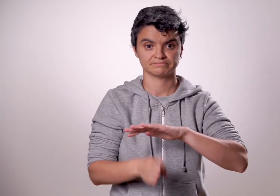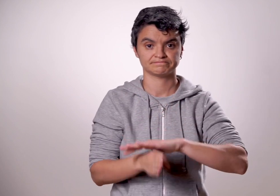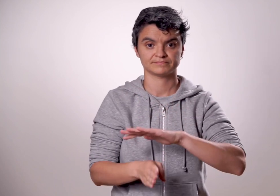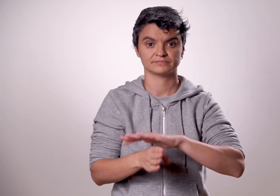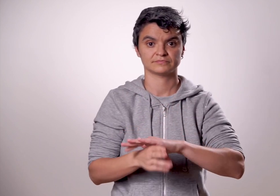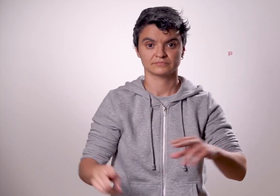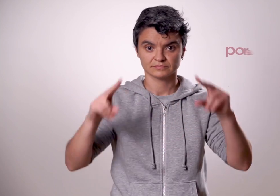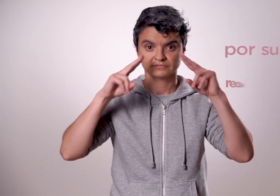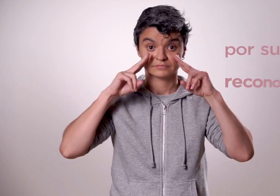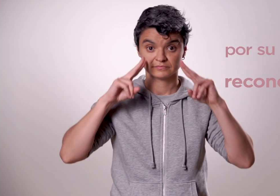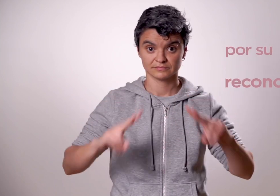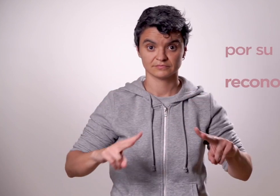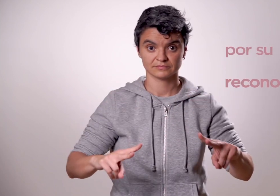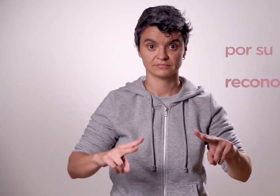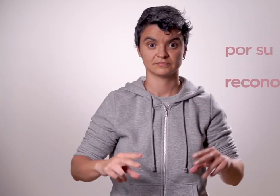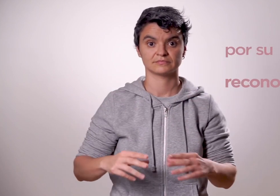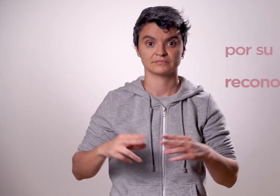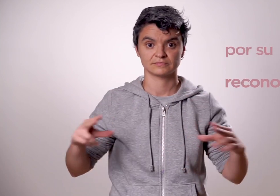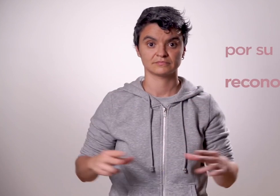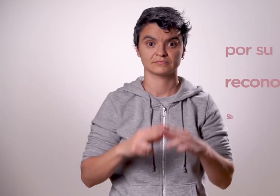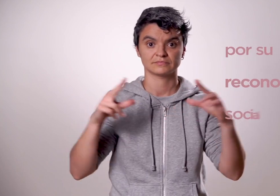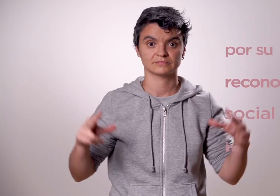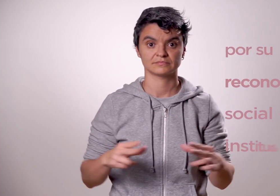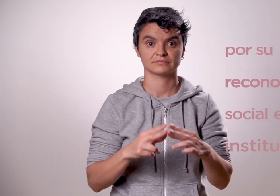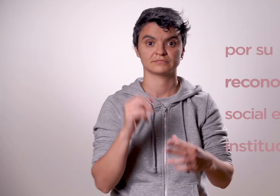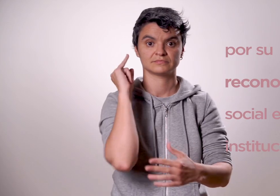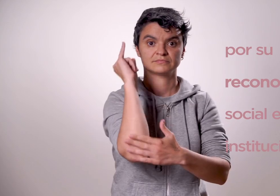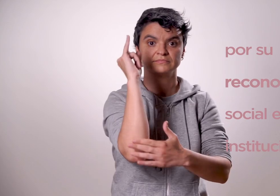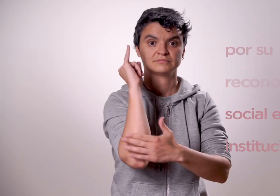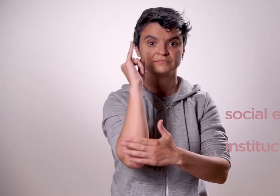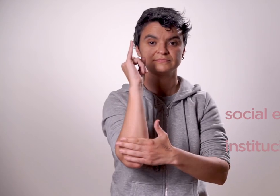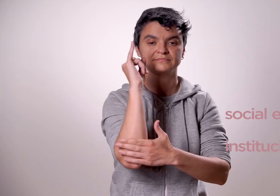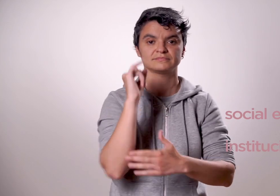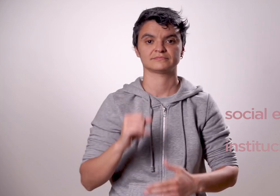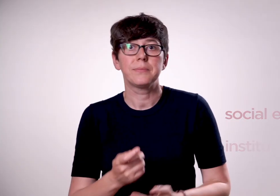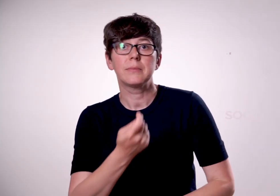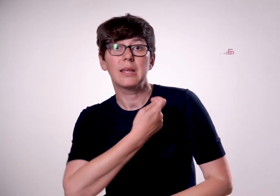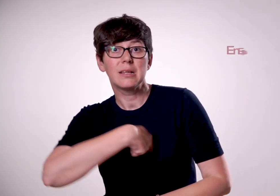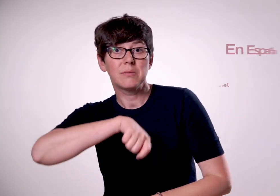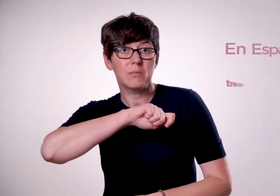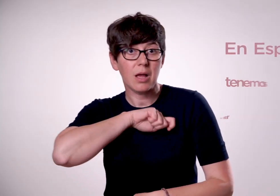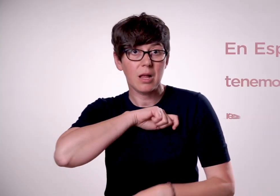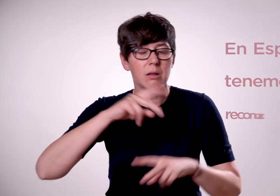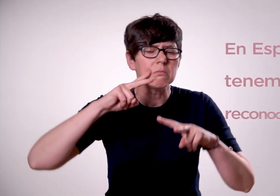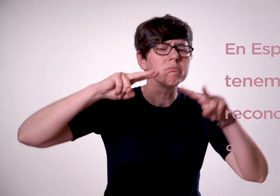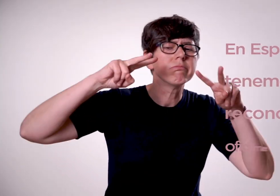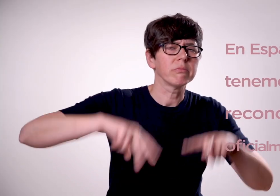por su reconocimiento social e institucional. En España tenemos